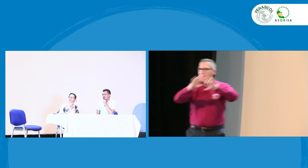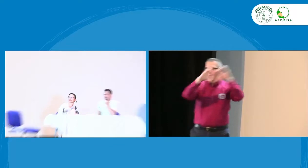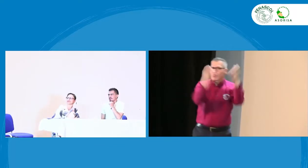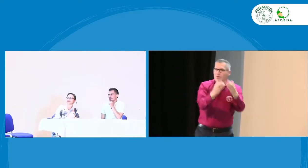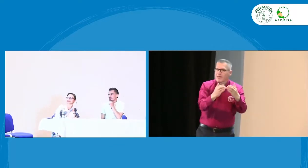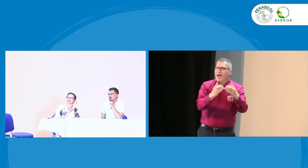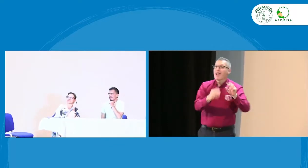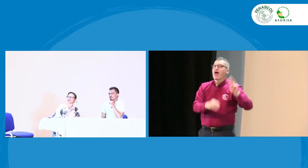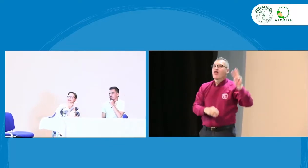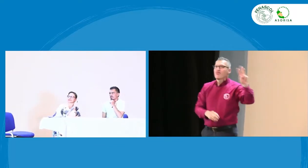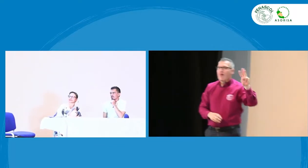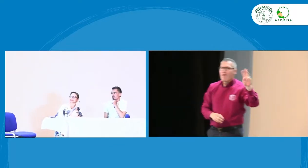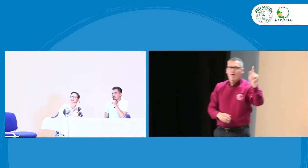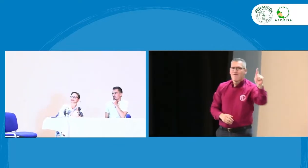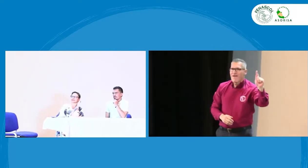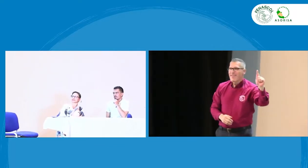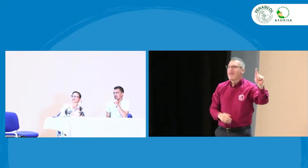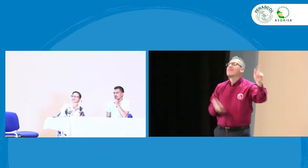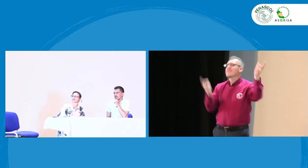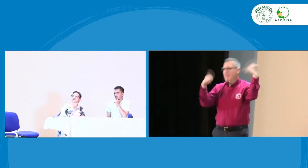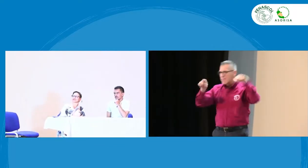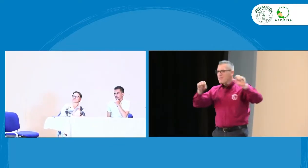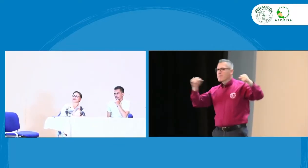y también a todos los profesionales que están en el sector.